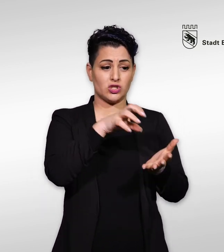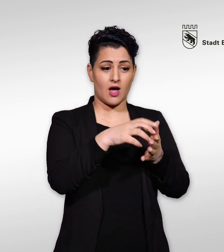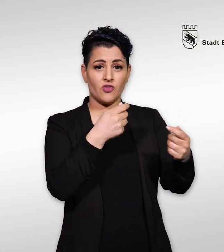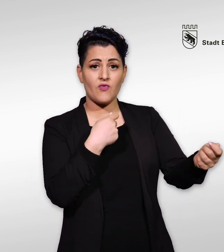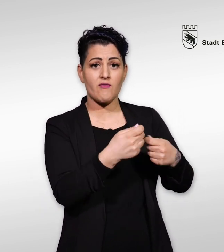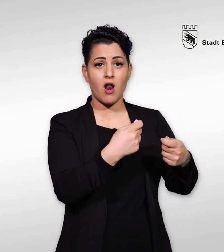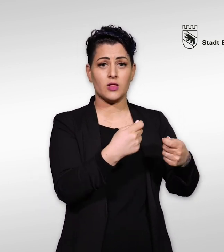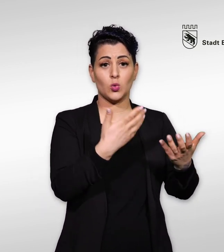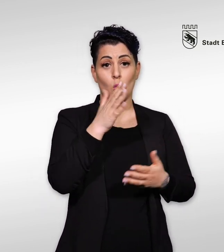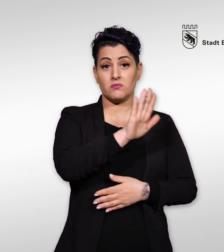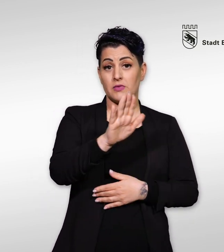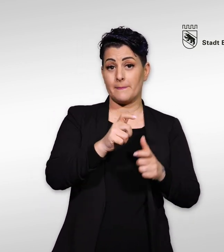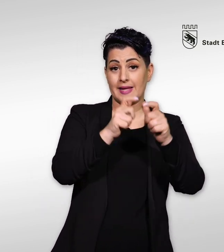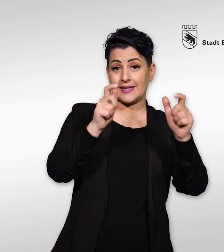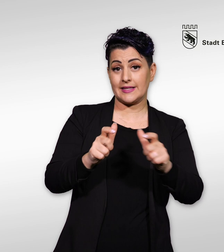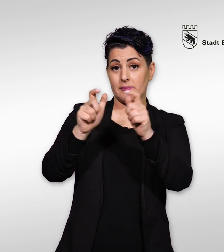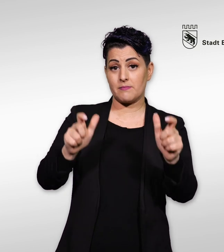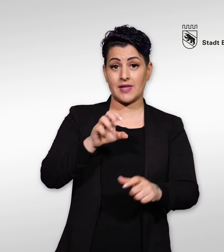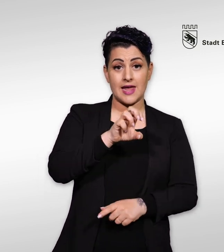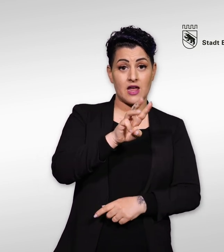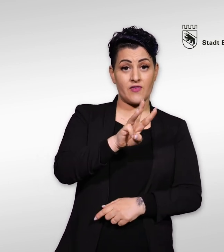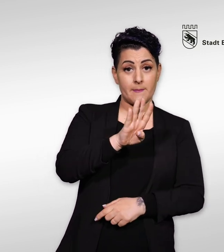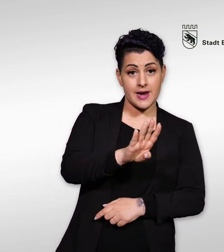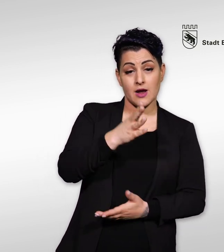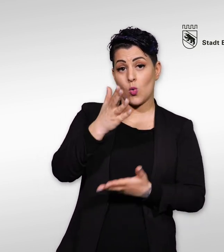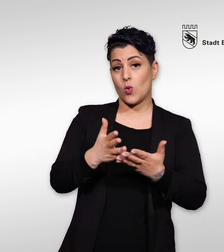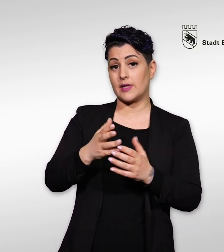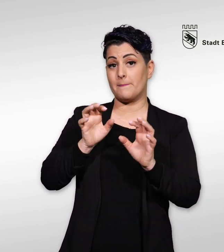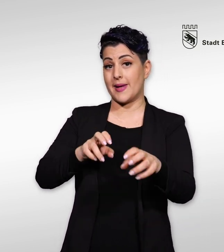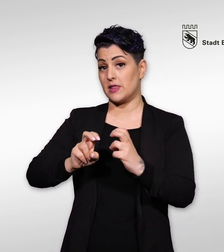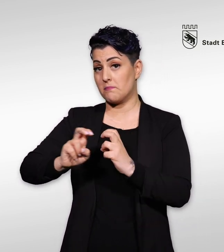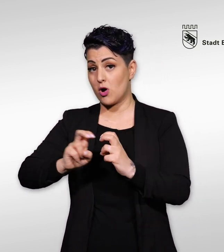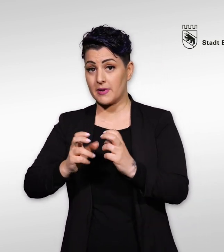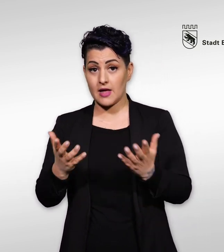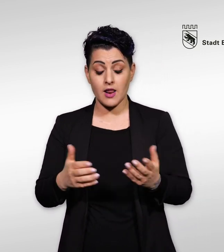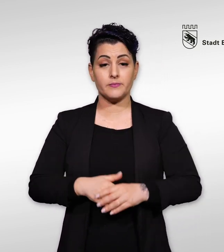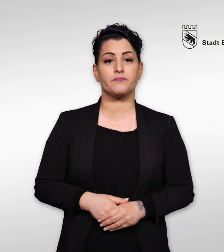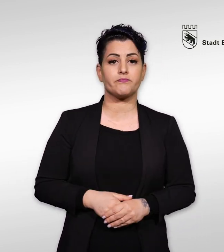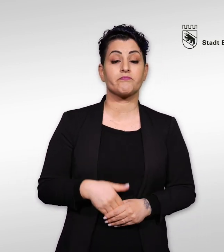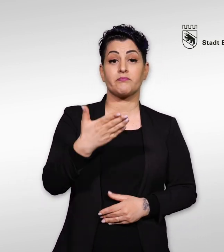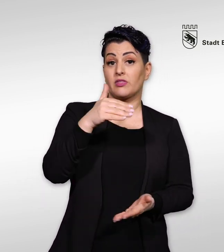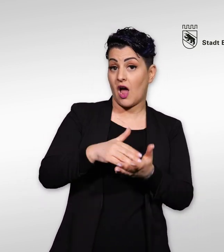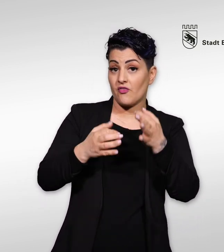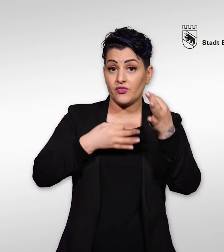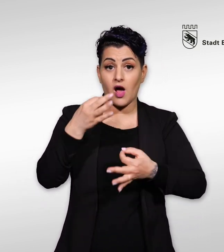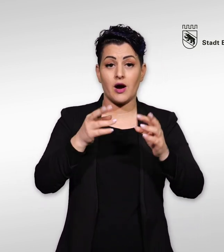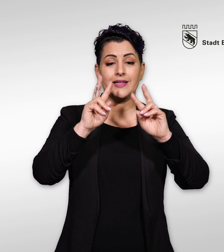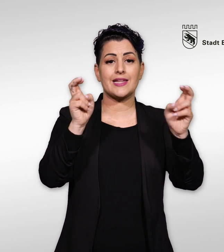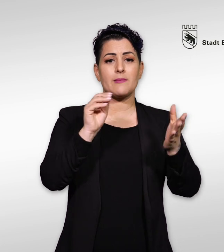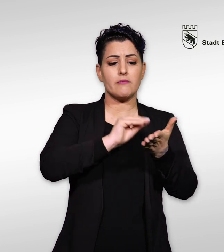Haben Sie Probleme mit der städtischen Verwaltung oder Ihren Betrieben EWB oder Bernmobil? Haben Sie Fragen zu